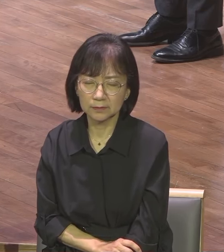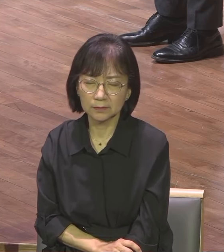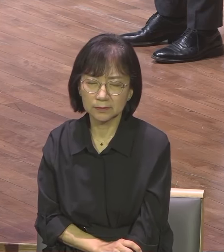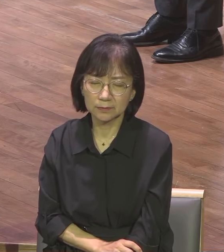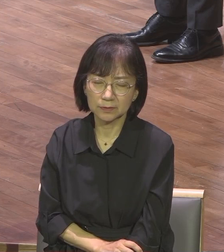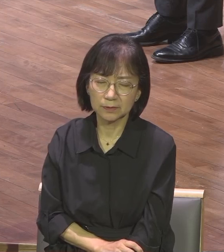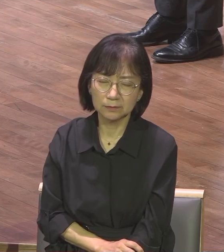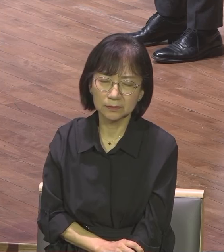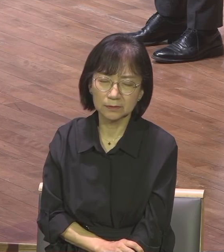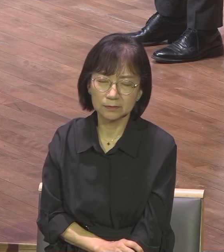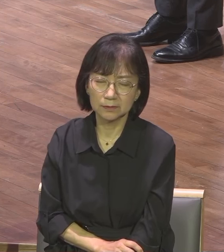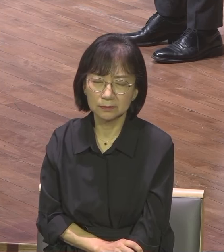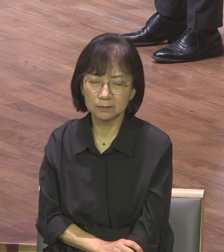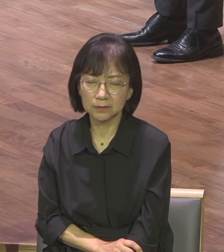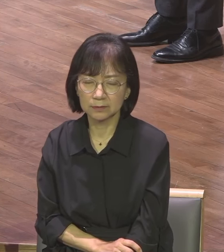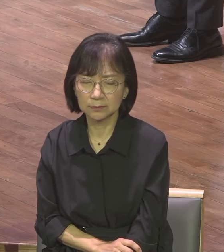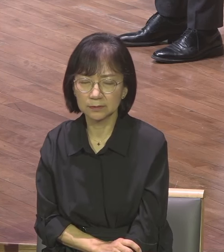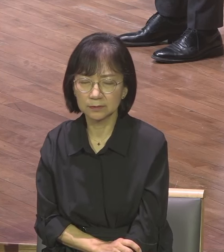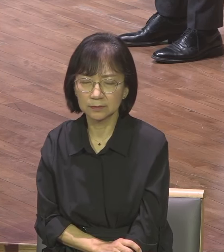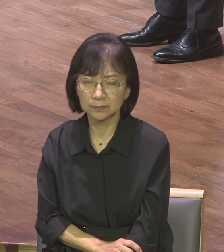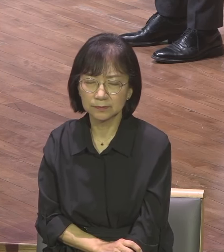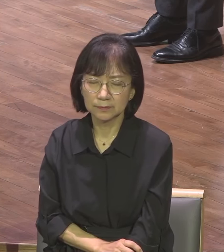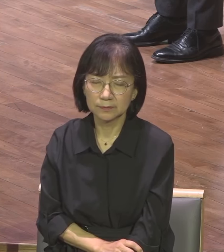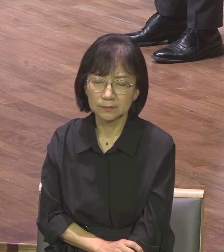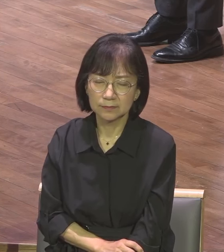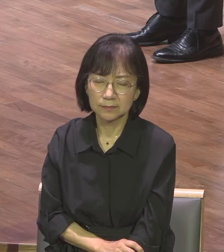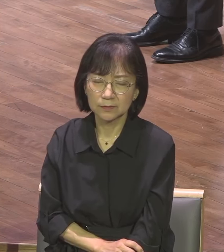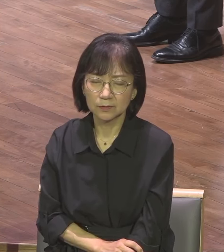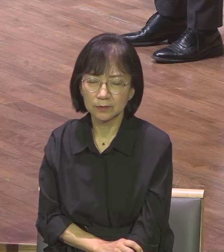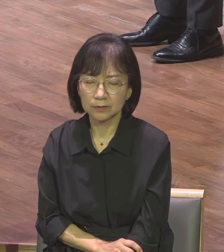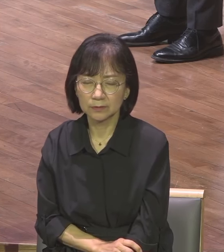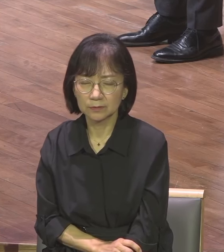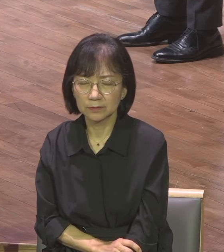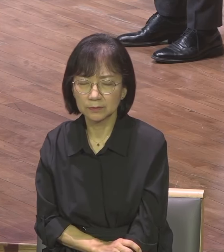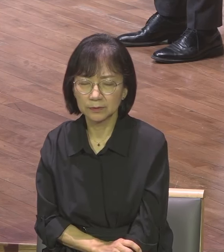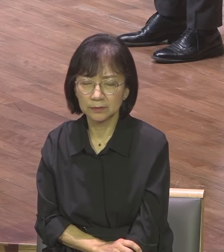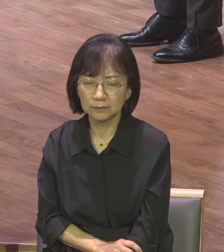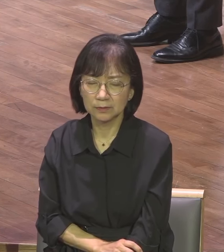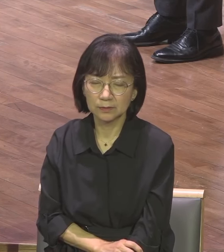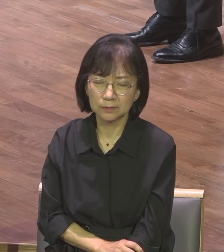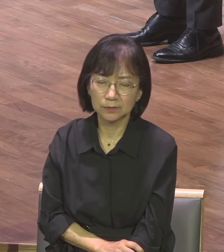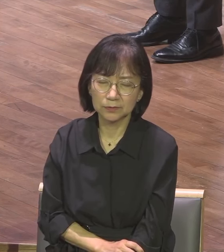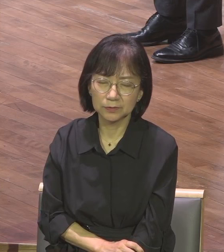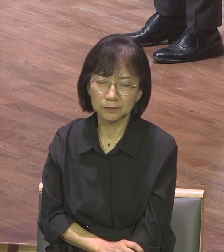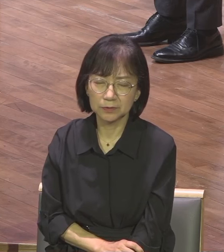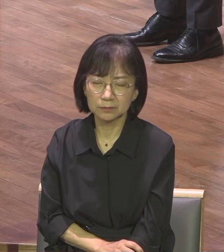이 복이 과실존이 막여여 주옵소서 강단의 말씀이 정말 성경 한절 한절